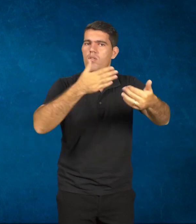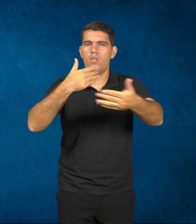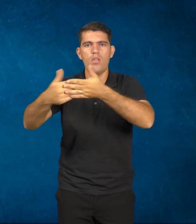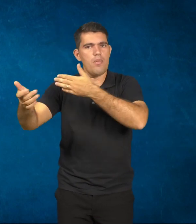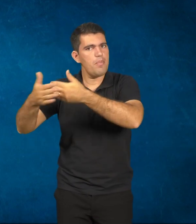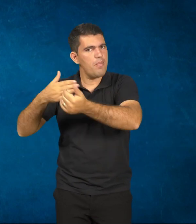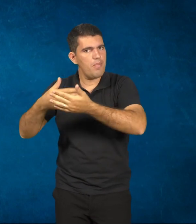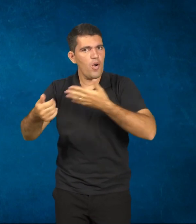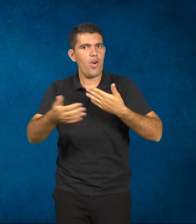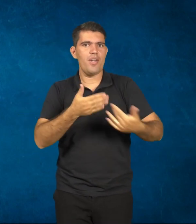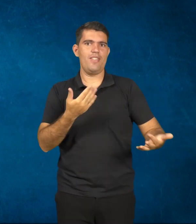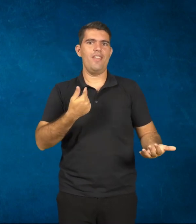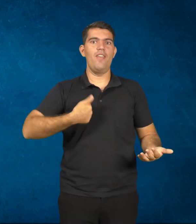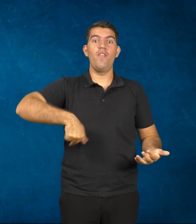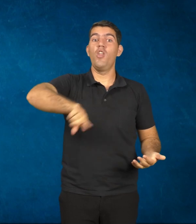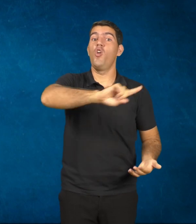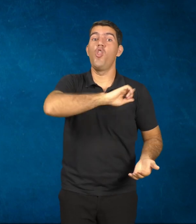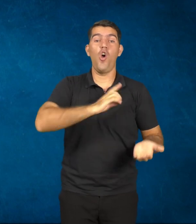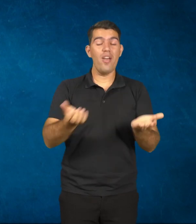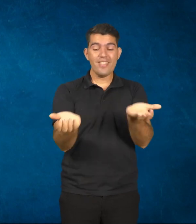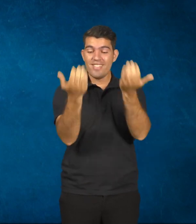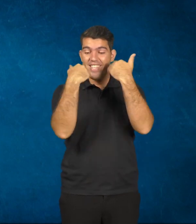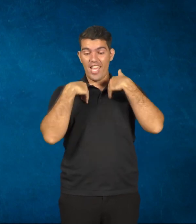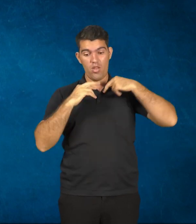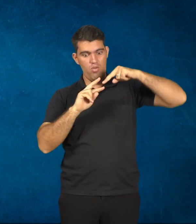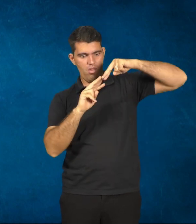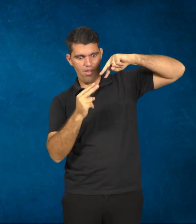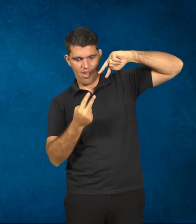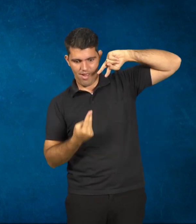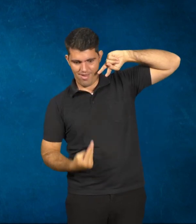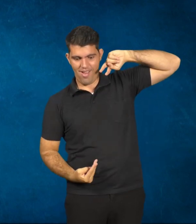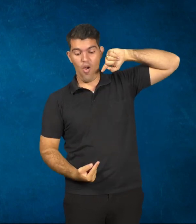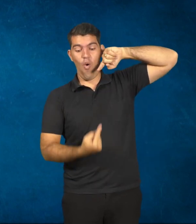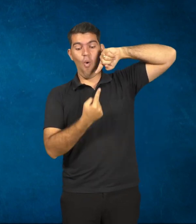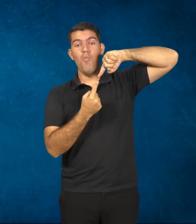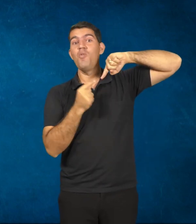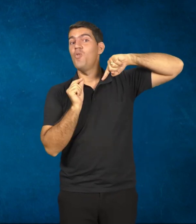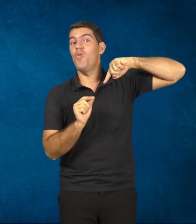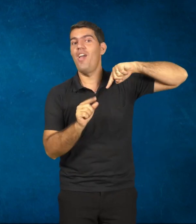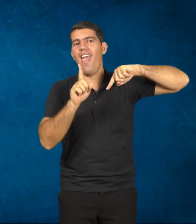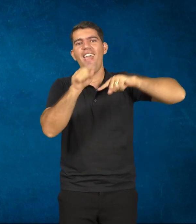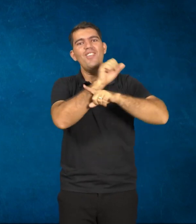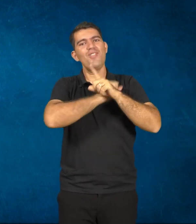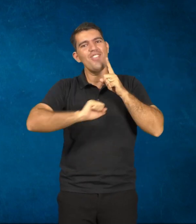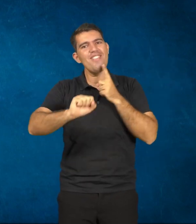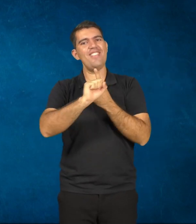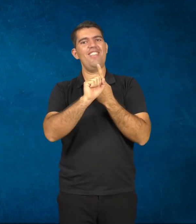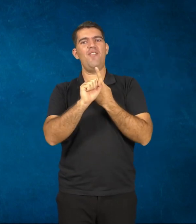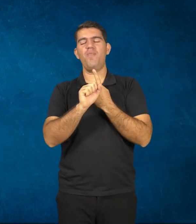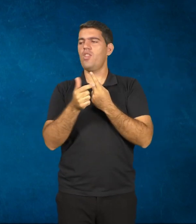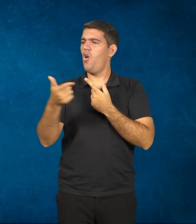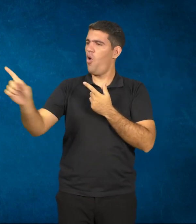é visceralmente no DNA, a gente é social em tudo. E a gente acreditar no outro, a gente,